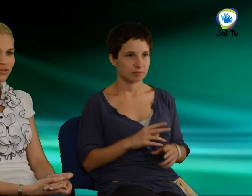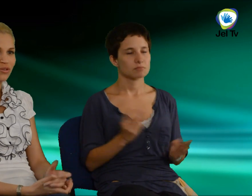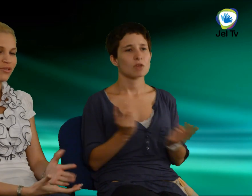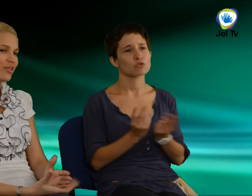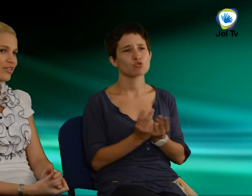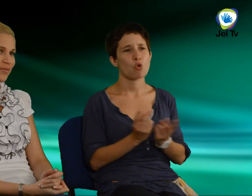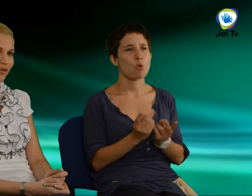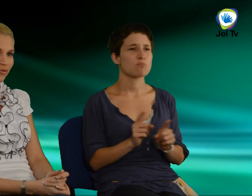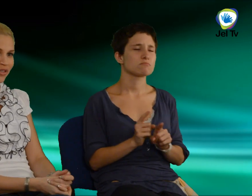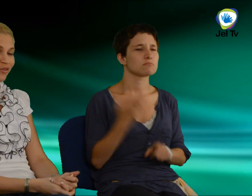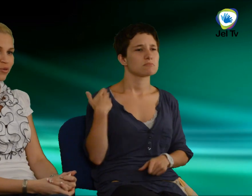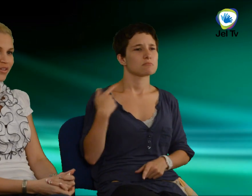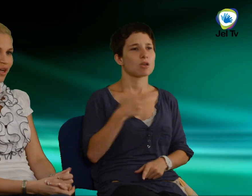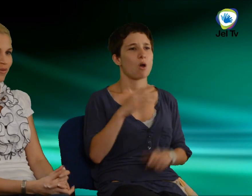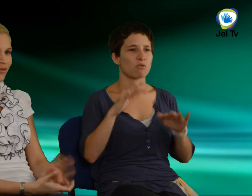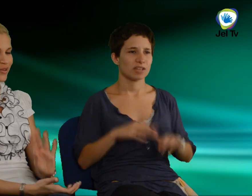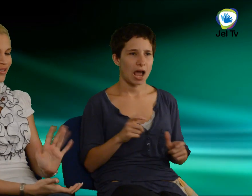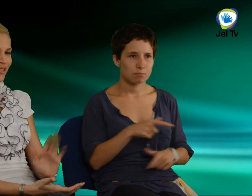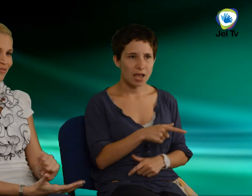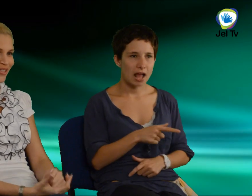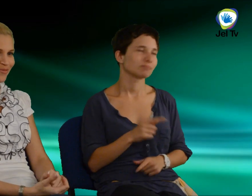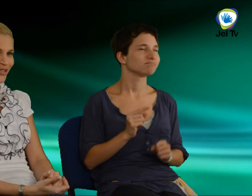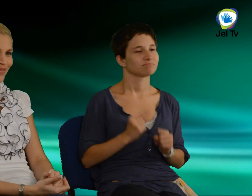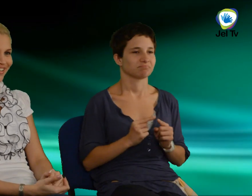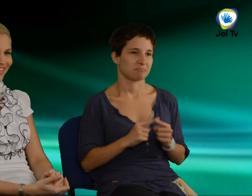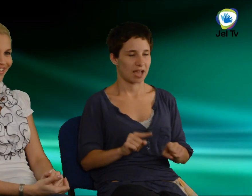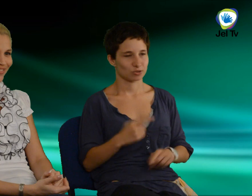dolgot adtam elő, mint a hóvirágbálon, de amire kicsit megspékeltem.